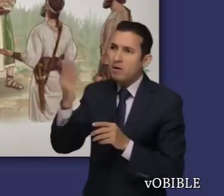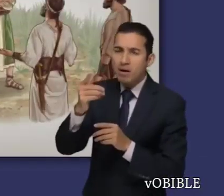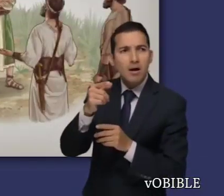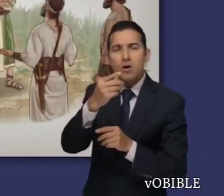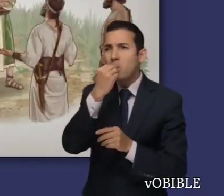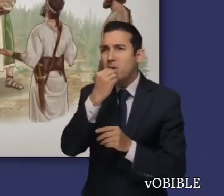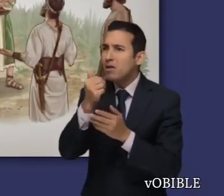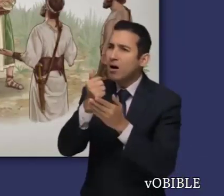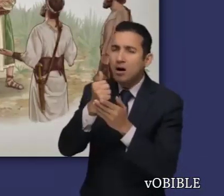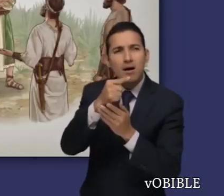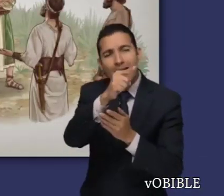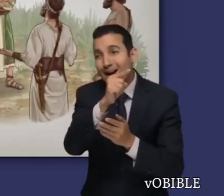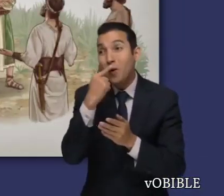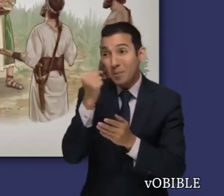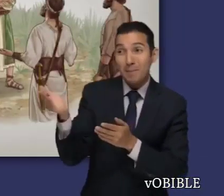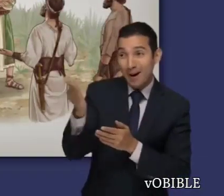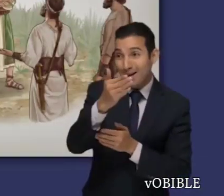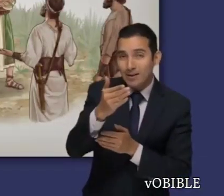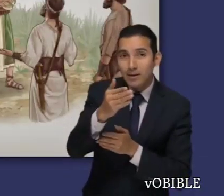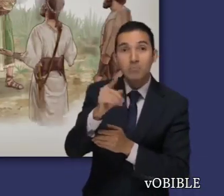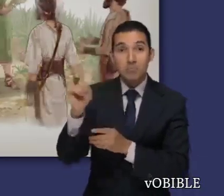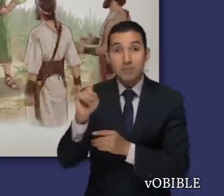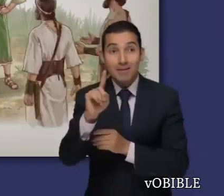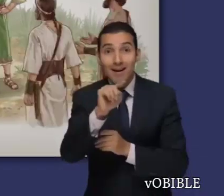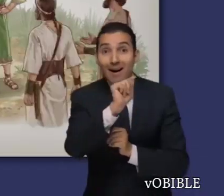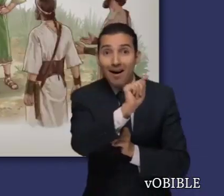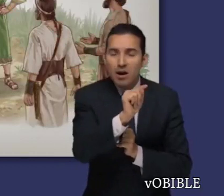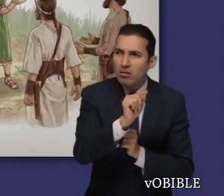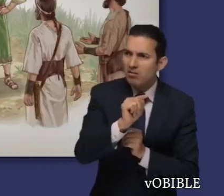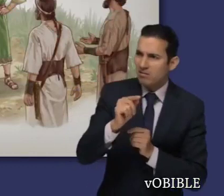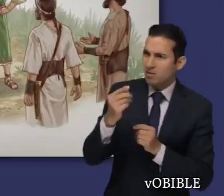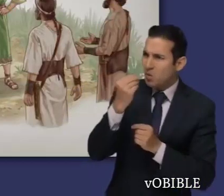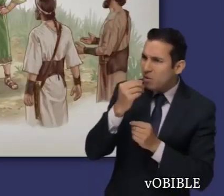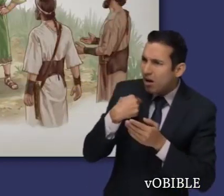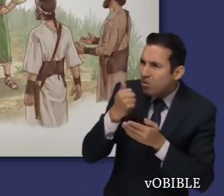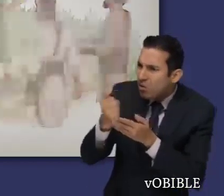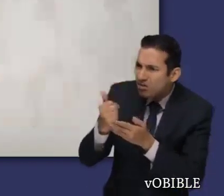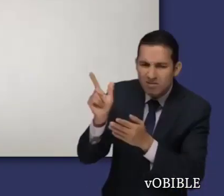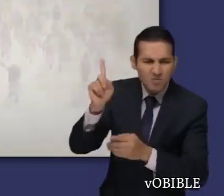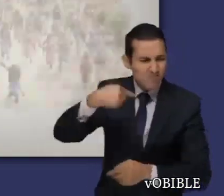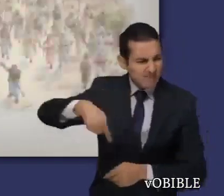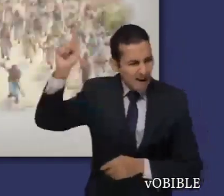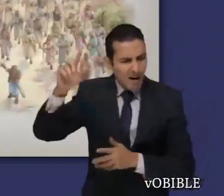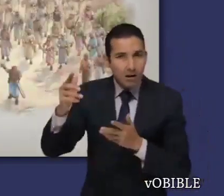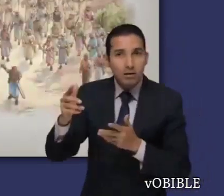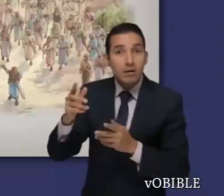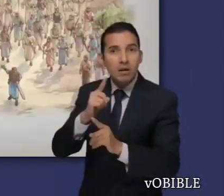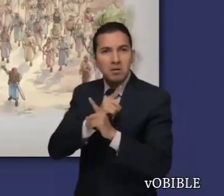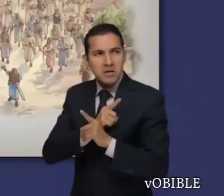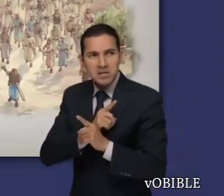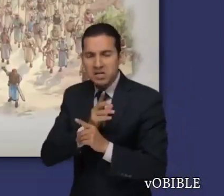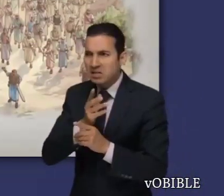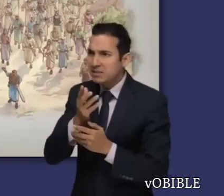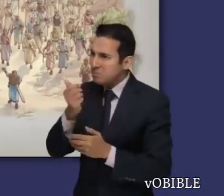que tiene muchas ovejas. Como Naval responde con desprecio y se niega a ayudar, David hace